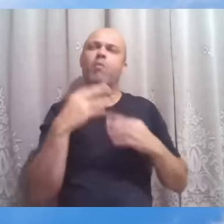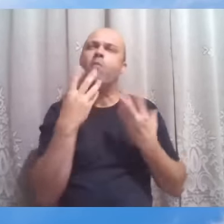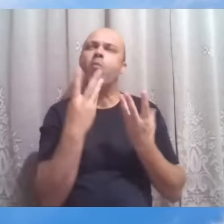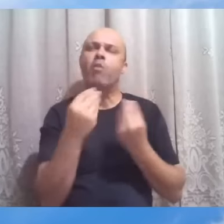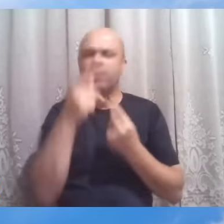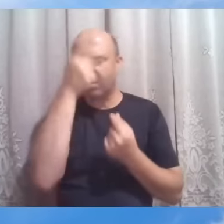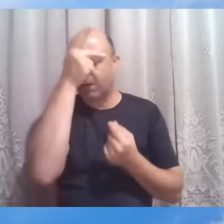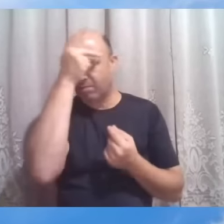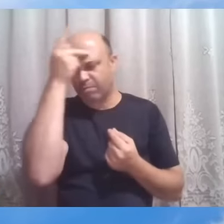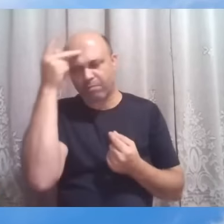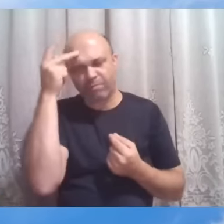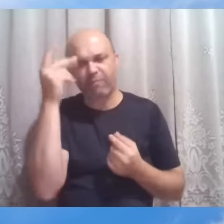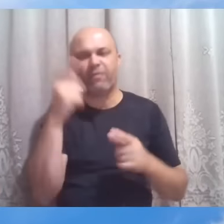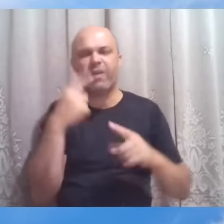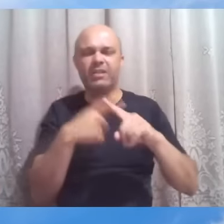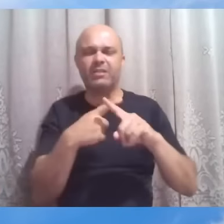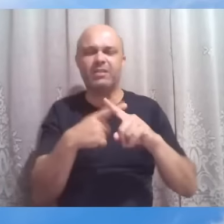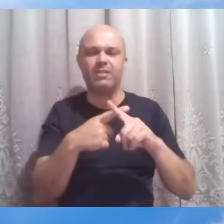movimentos em direção a Jesus?